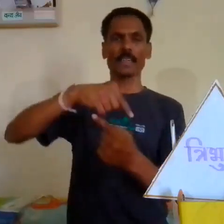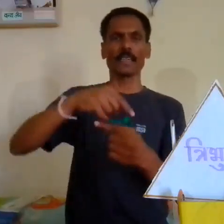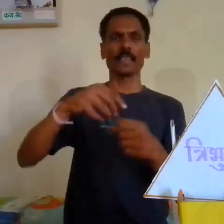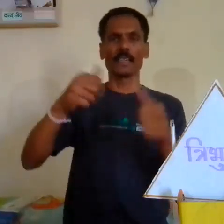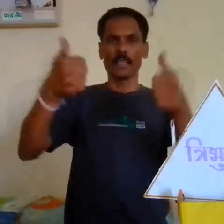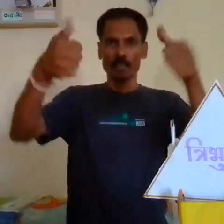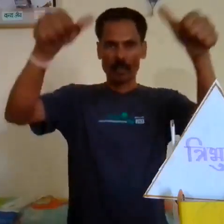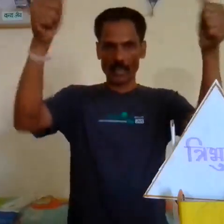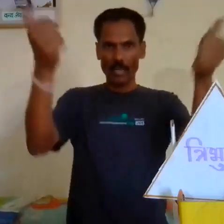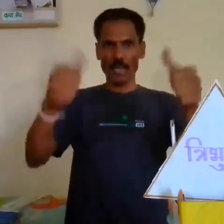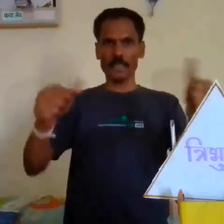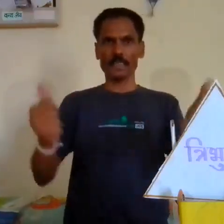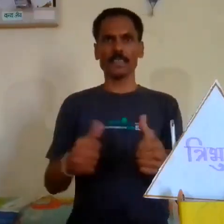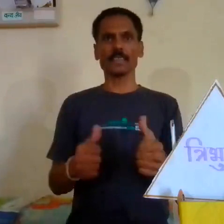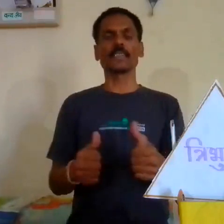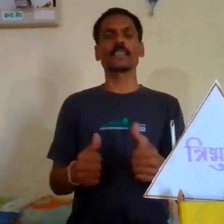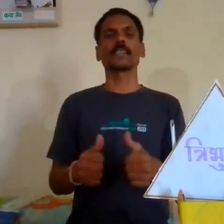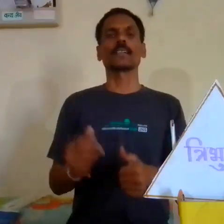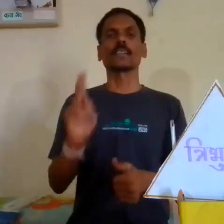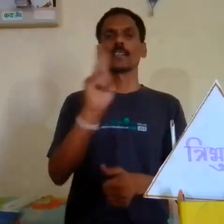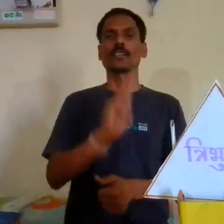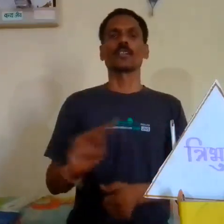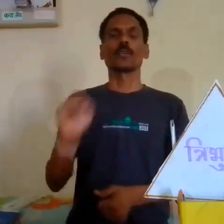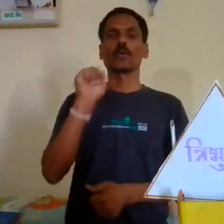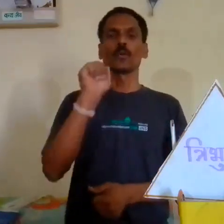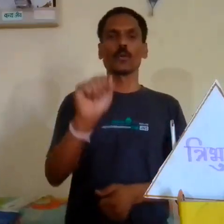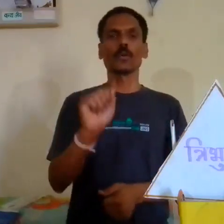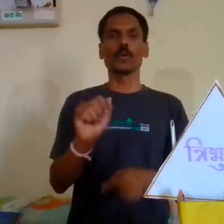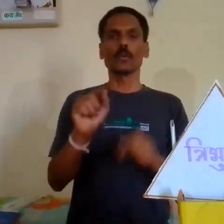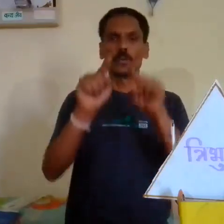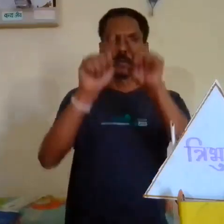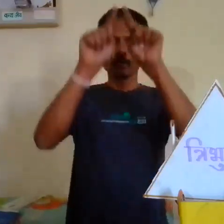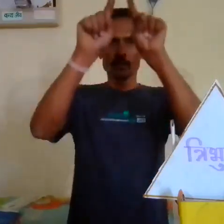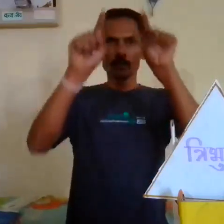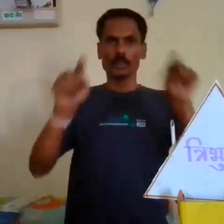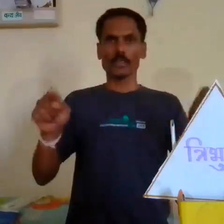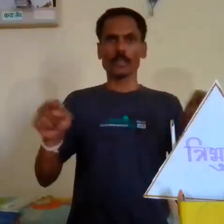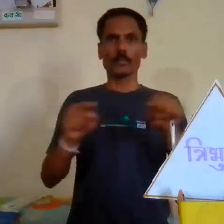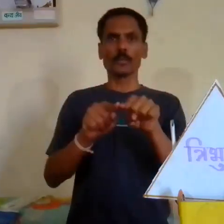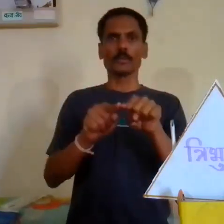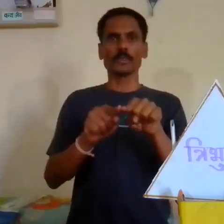आकरति को तिर्भुज